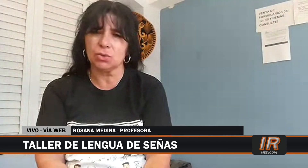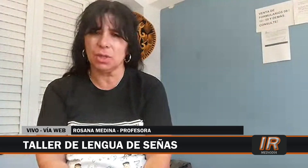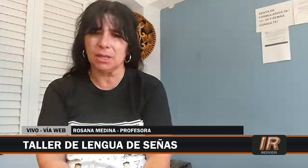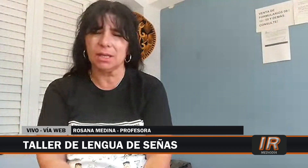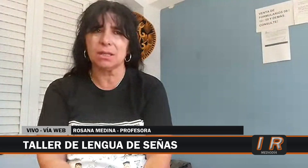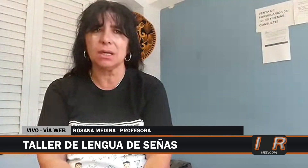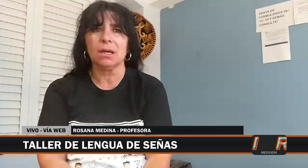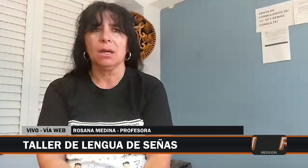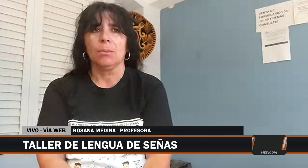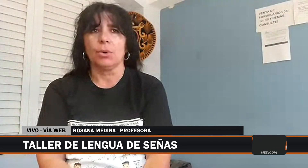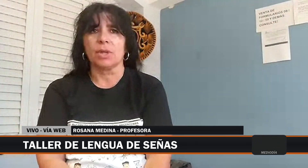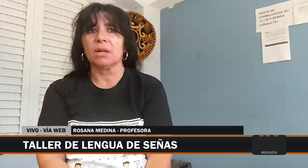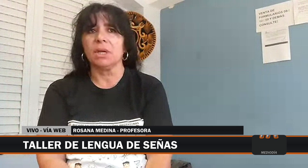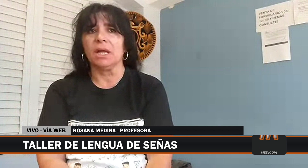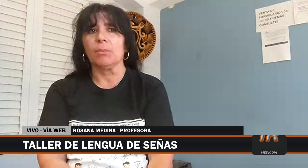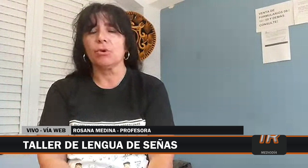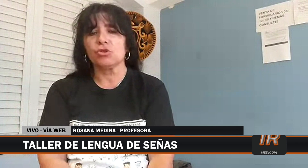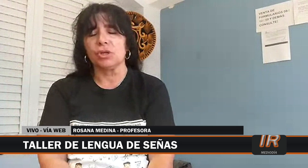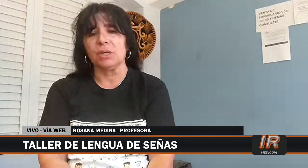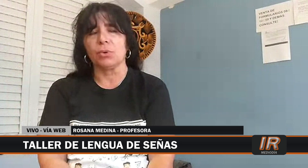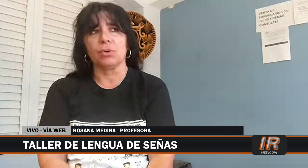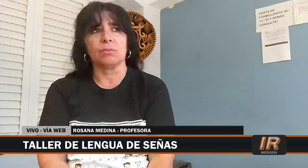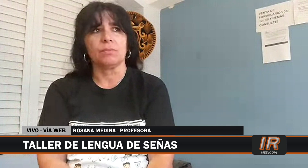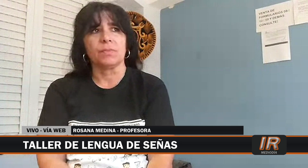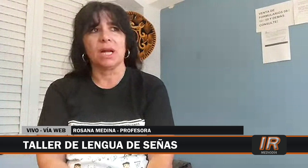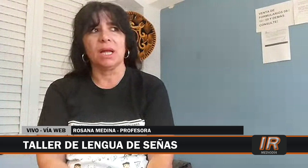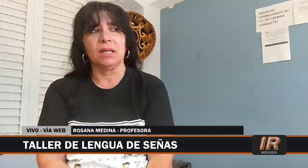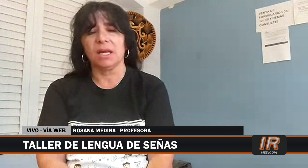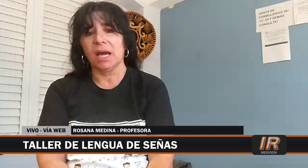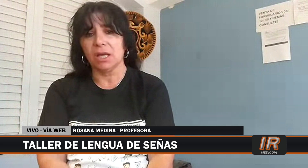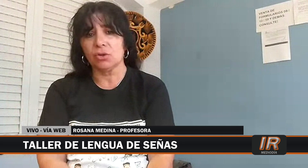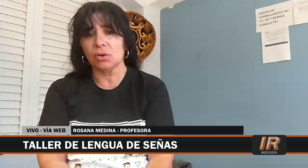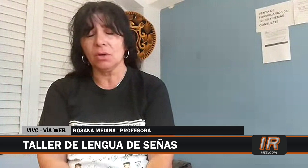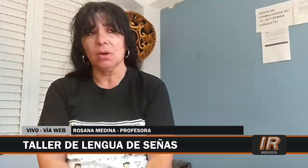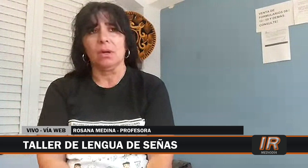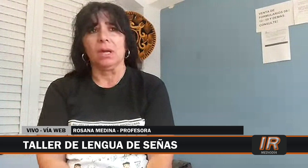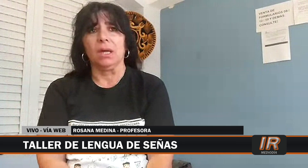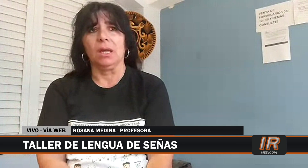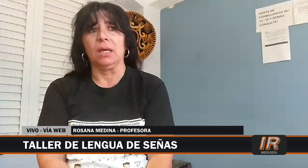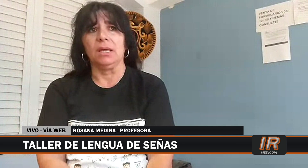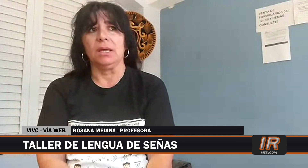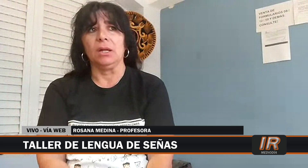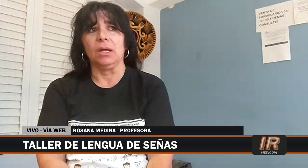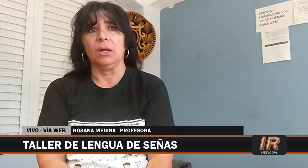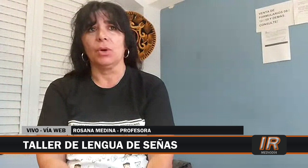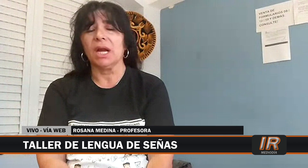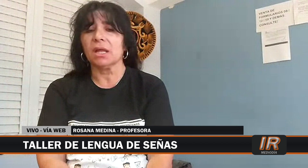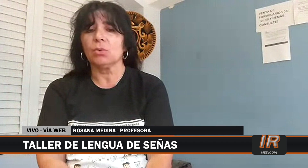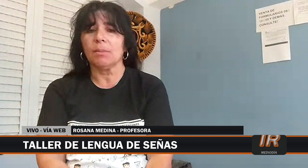su intendente por darme el apoyo y por darle interés a esto y lograr que de alguna